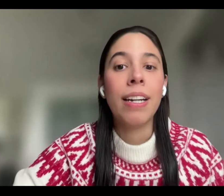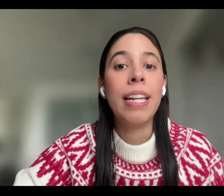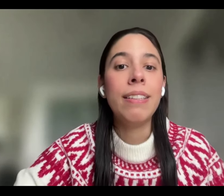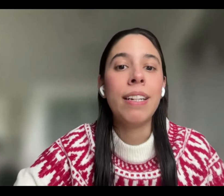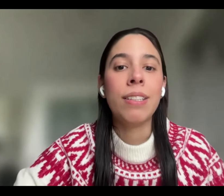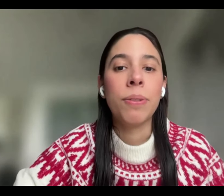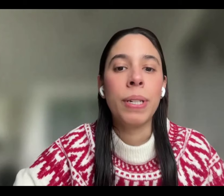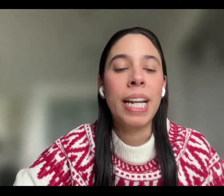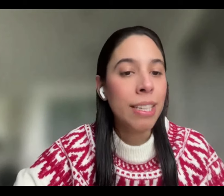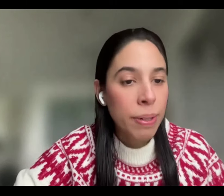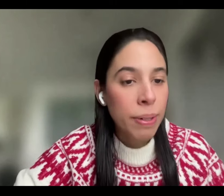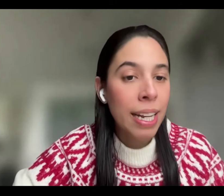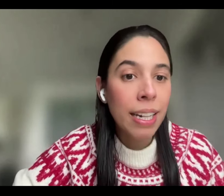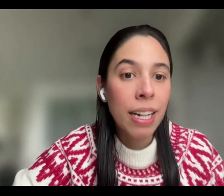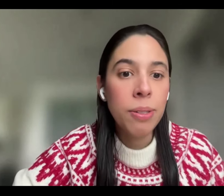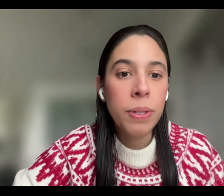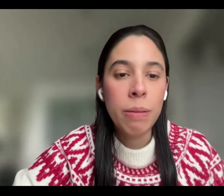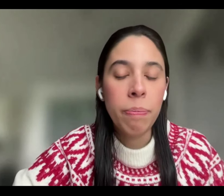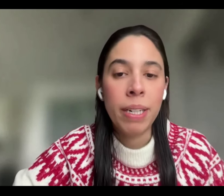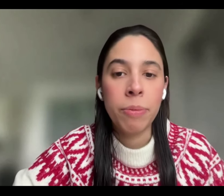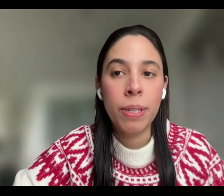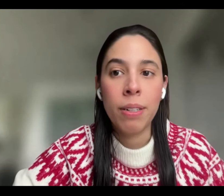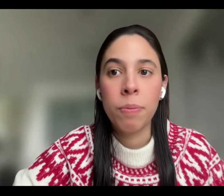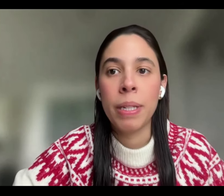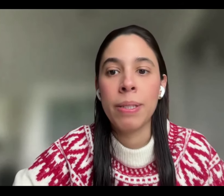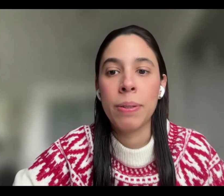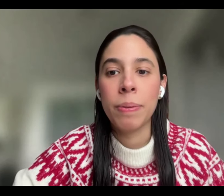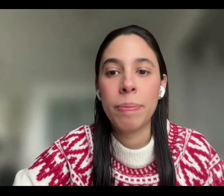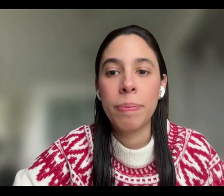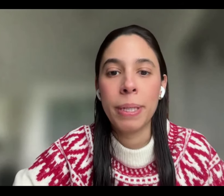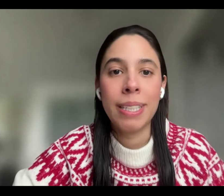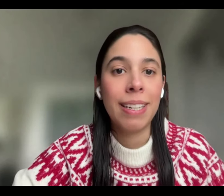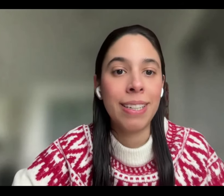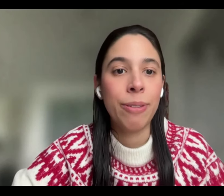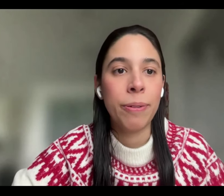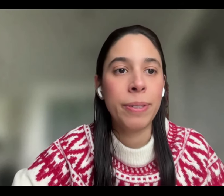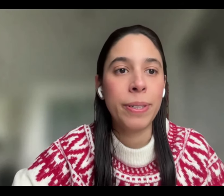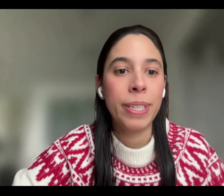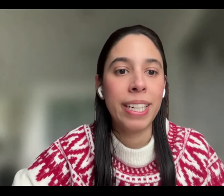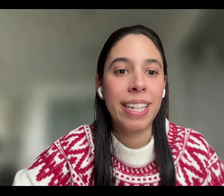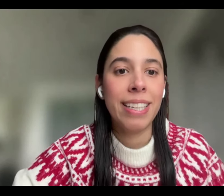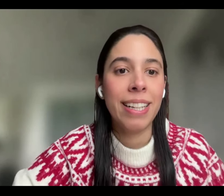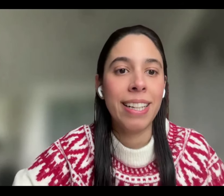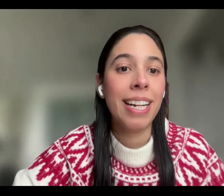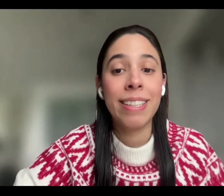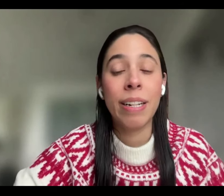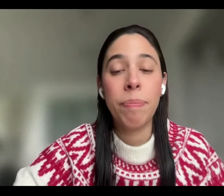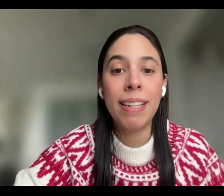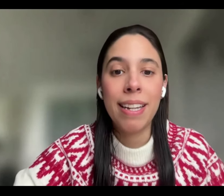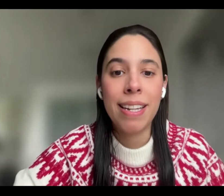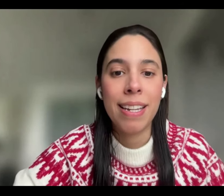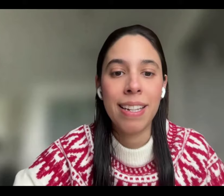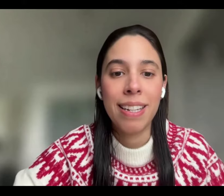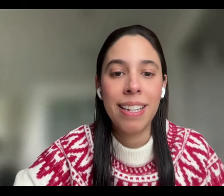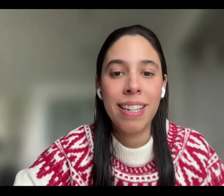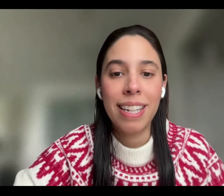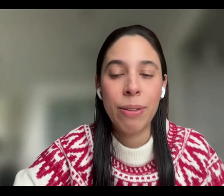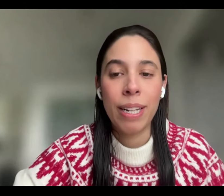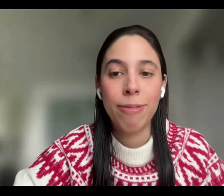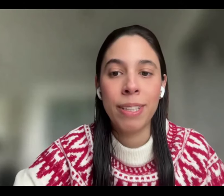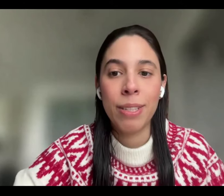ir adelantando la lectura del caso y esperamos en un momento poder estar de nuevo con el intérprete y